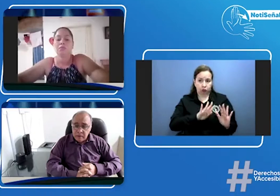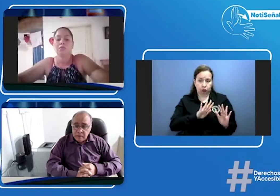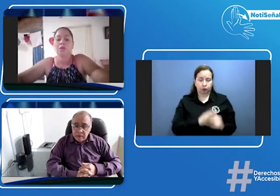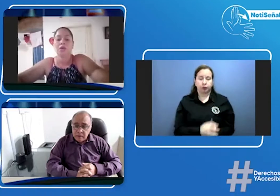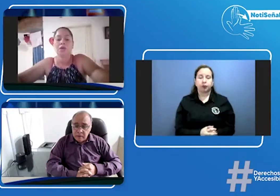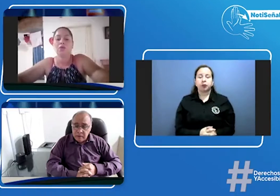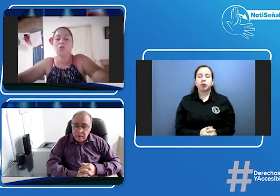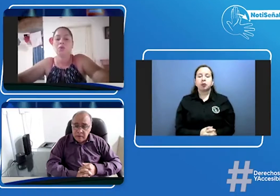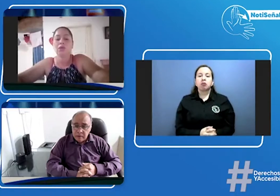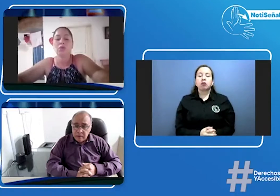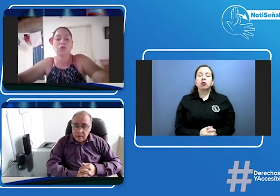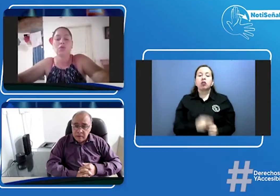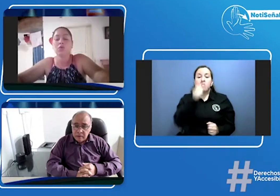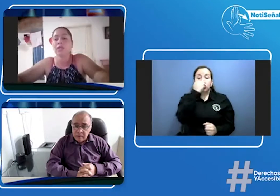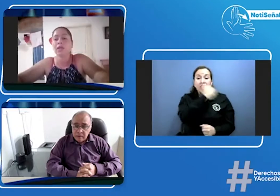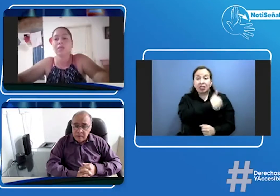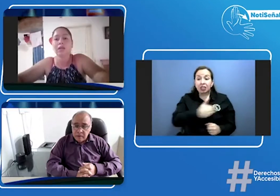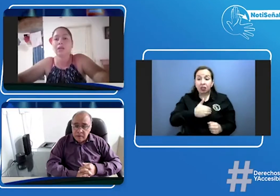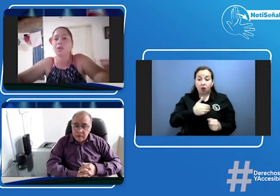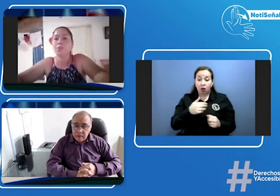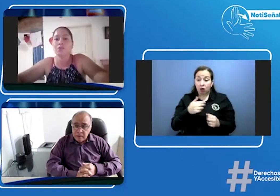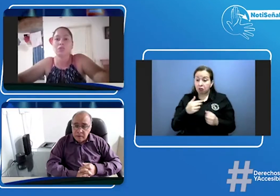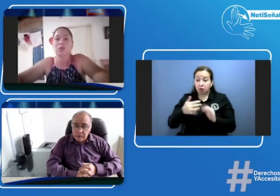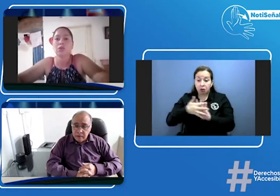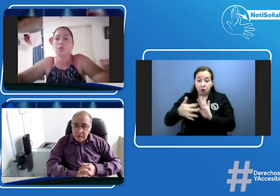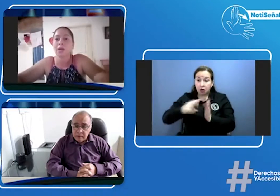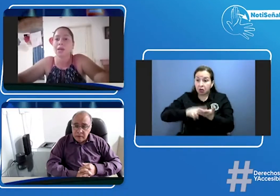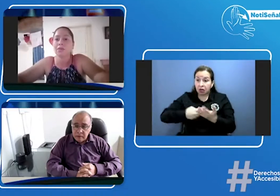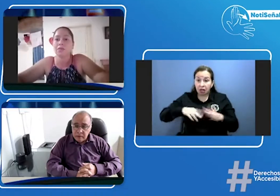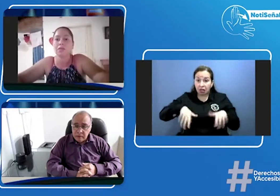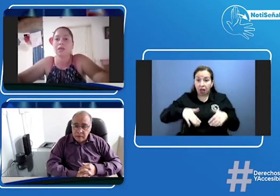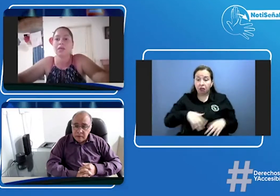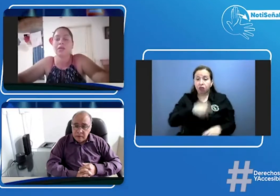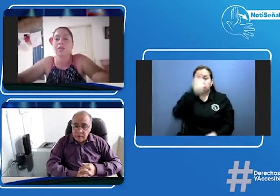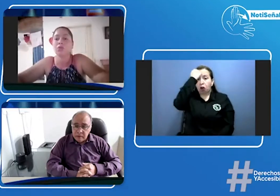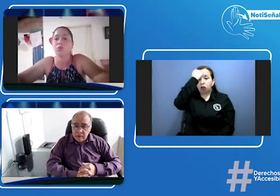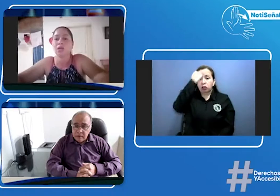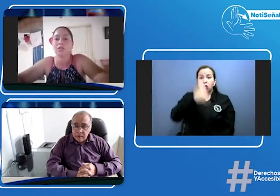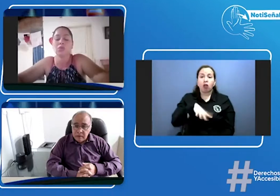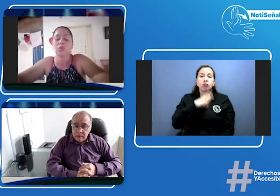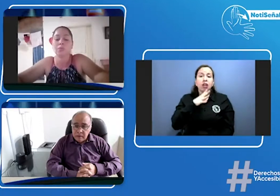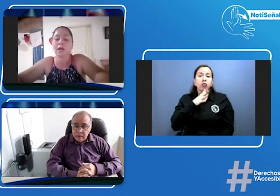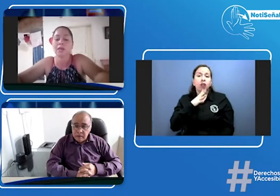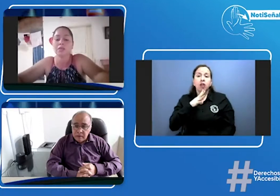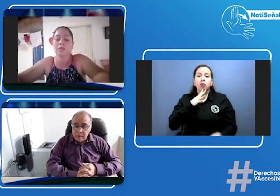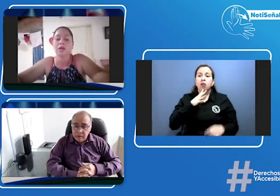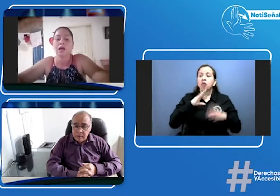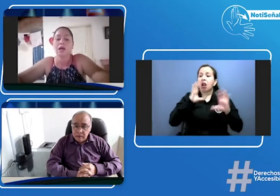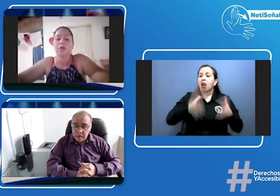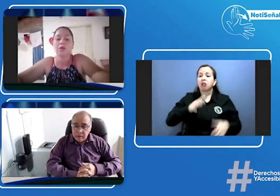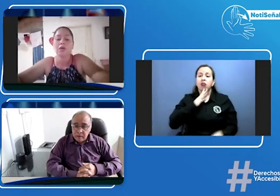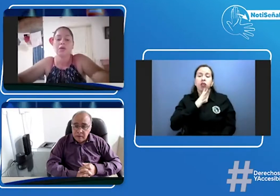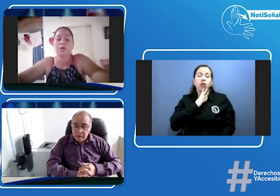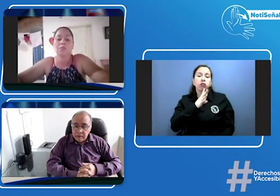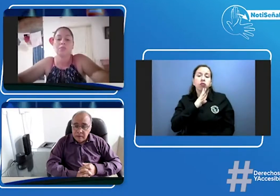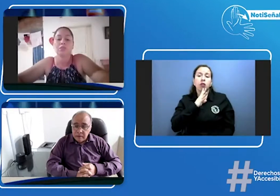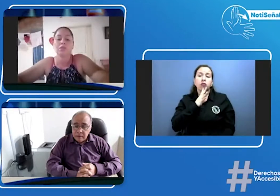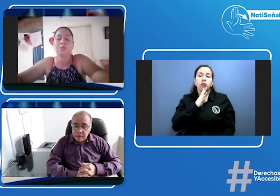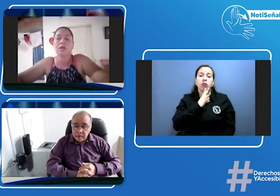ellos cuando ellos no están dan en los profesores normales les están dando sus clases normales algo que pues siempre les